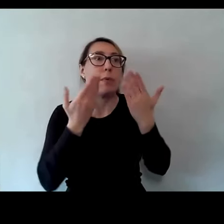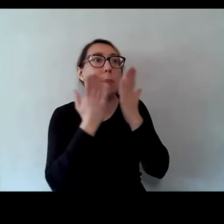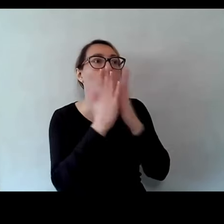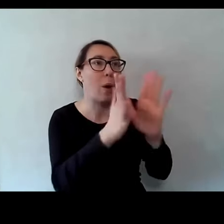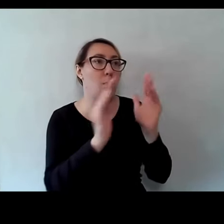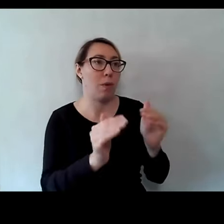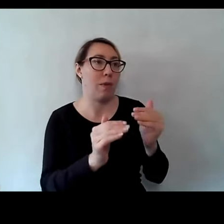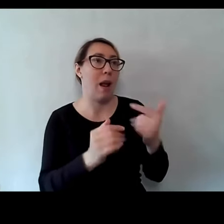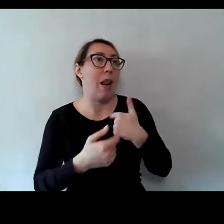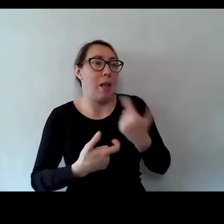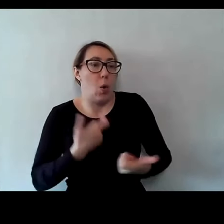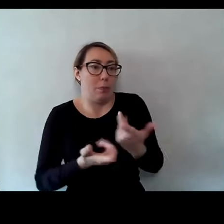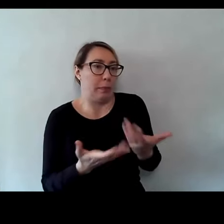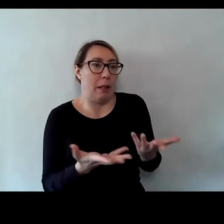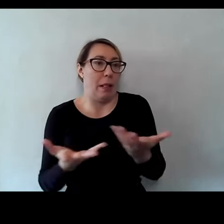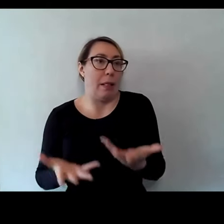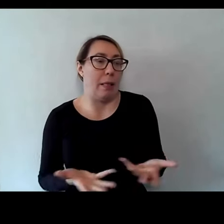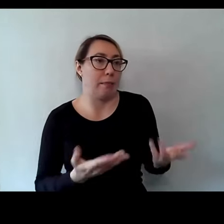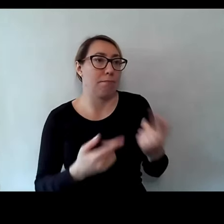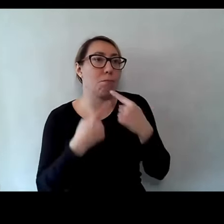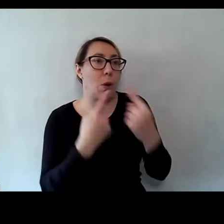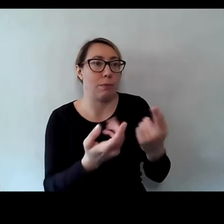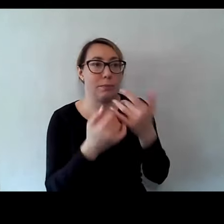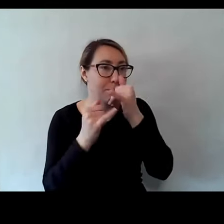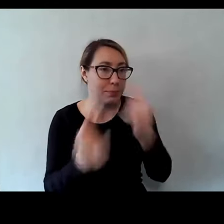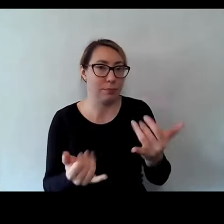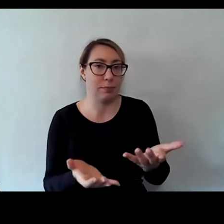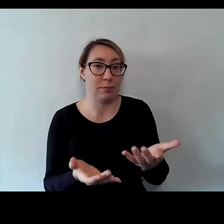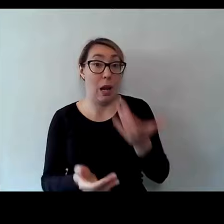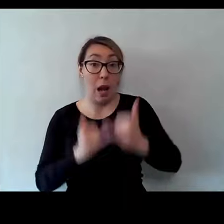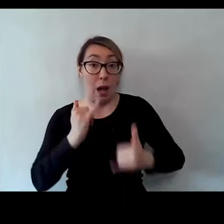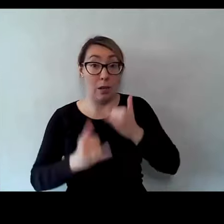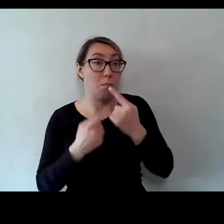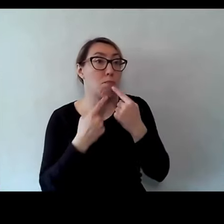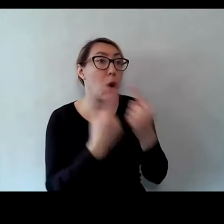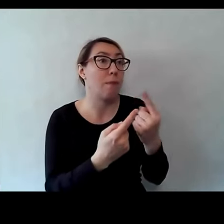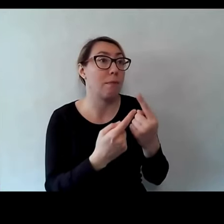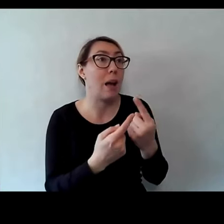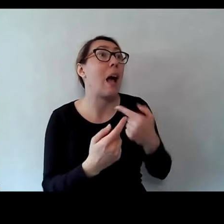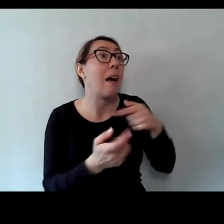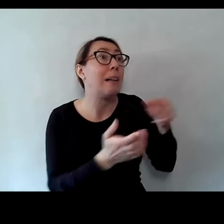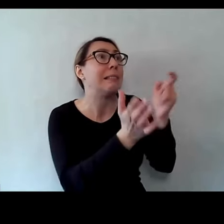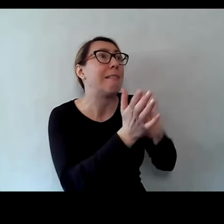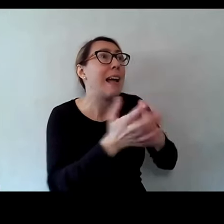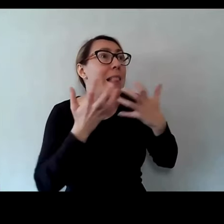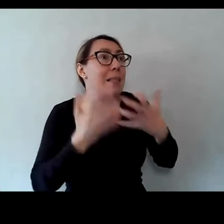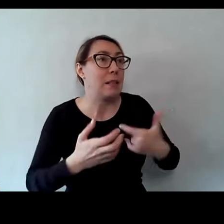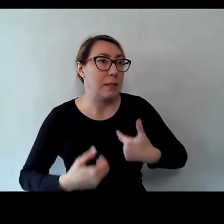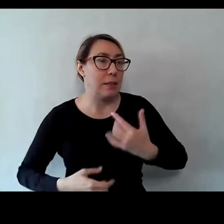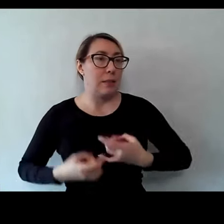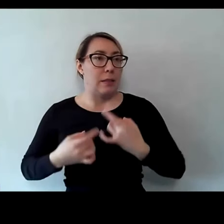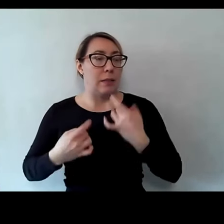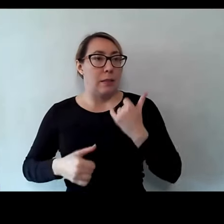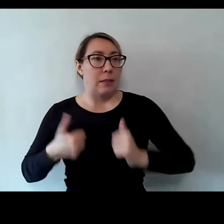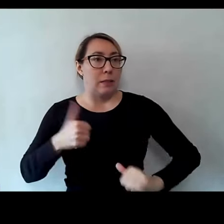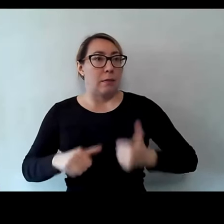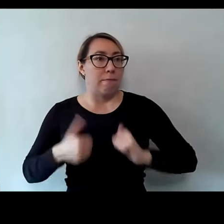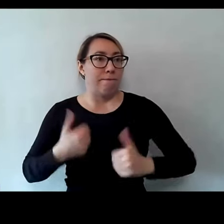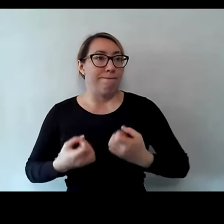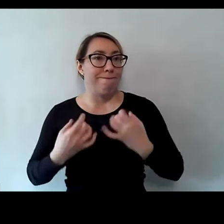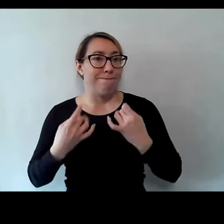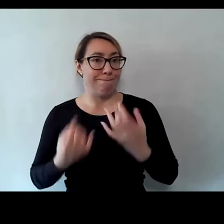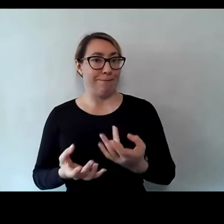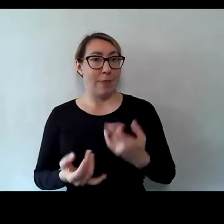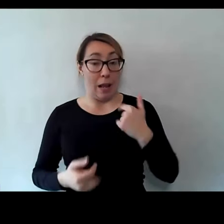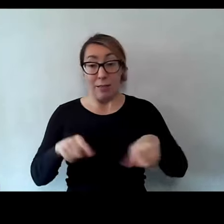ale nie może tego zrobić, nie może powiedzieć. A jak nie może powiedzieć, a chce, no to się frustruje. Tak jak my się frustrujemy,